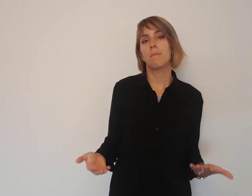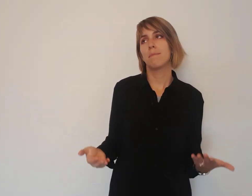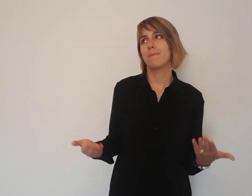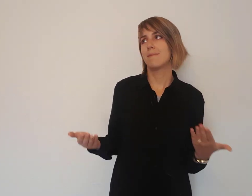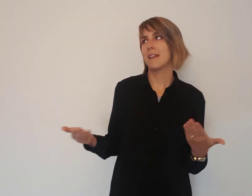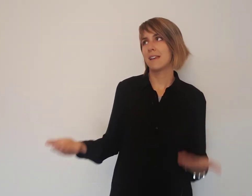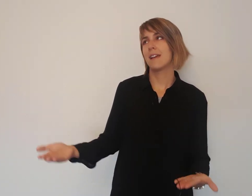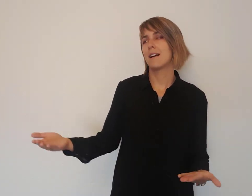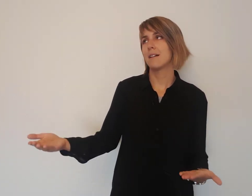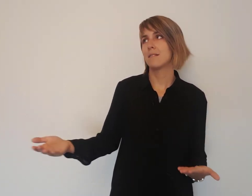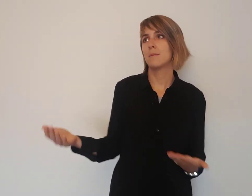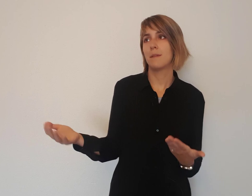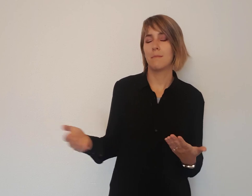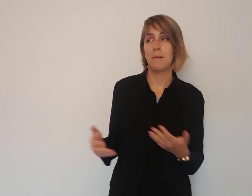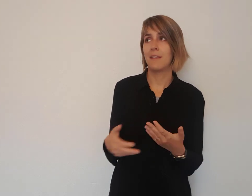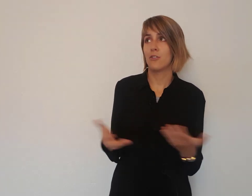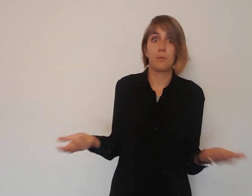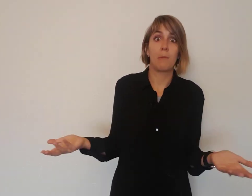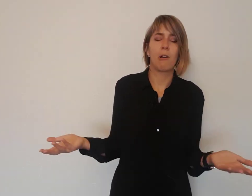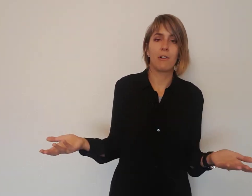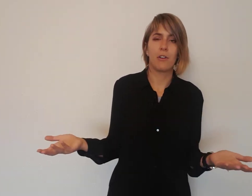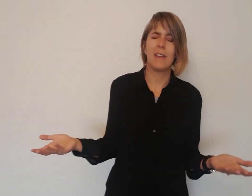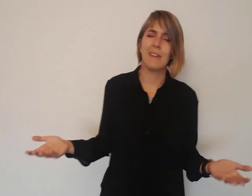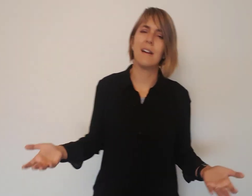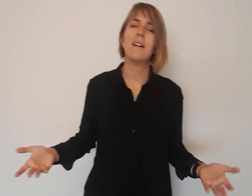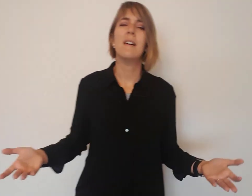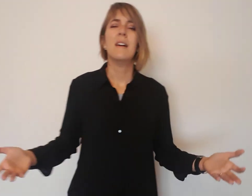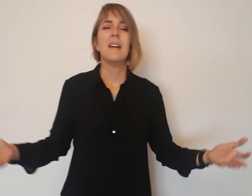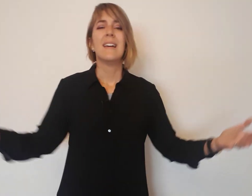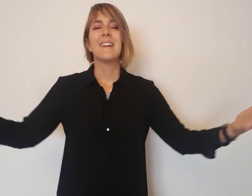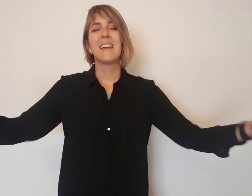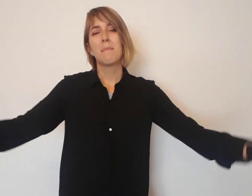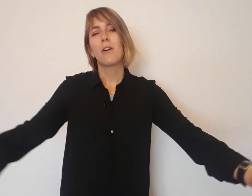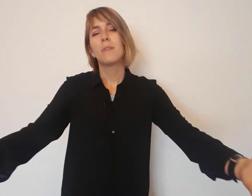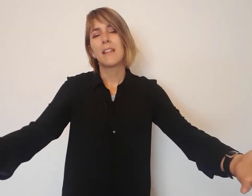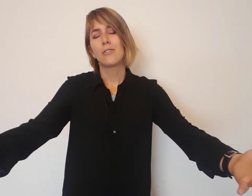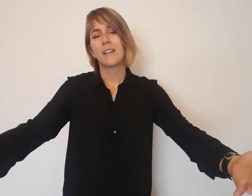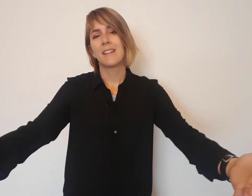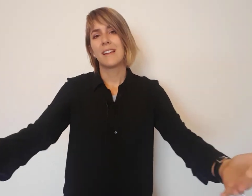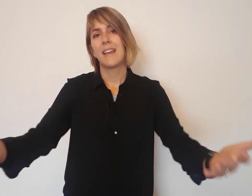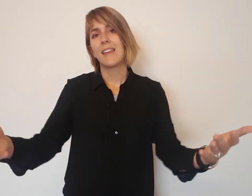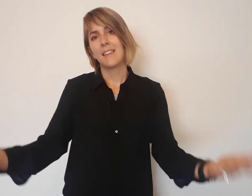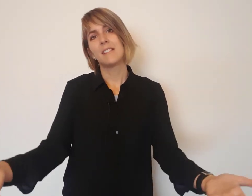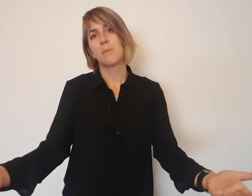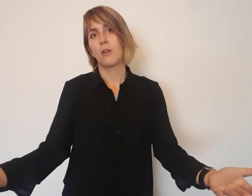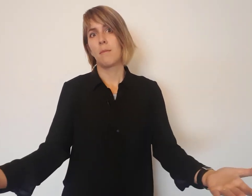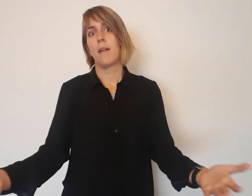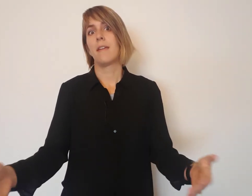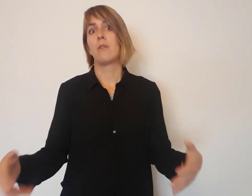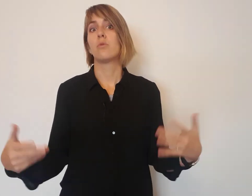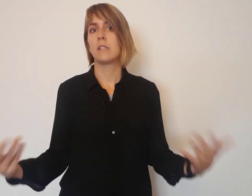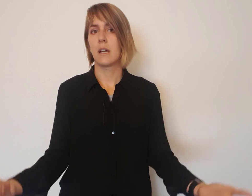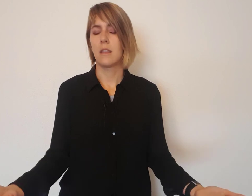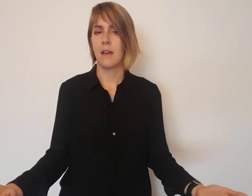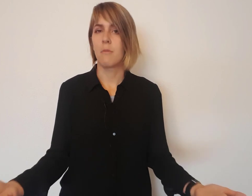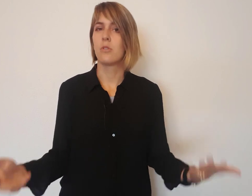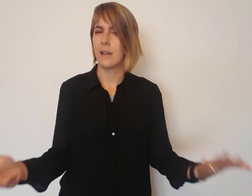técnica, me he venido a tomarme café con ella, que me ha comentado que ella tiene este problema de autoexigencia brutal.